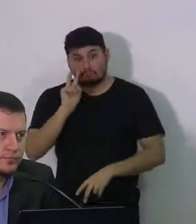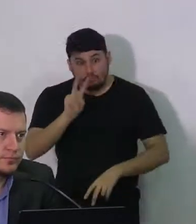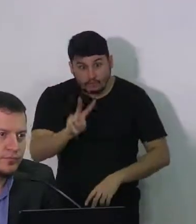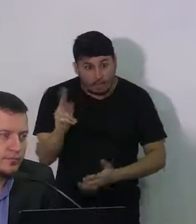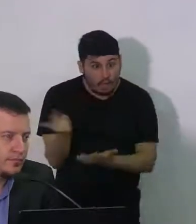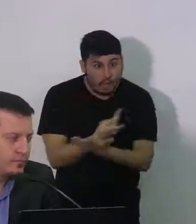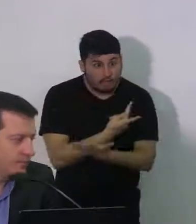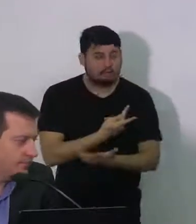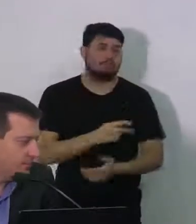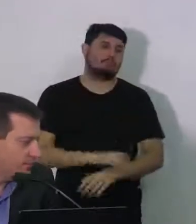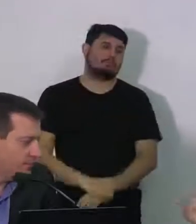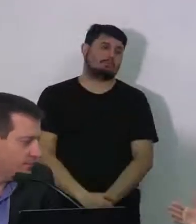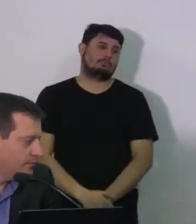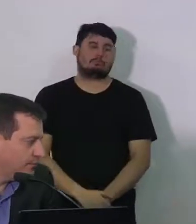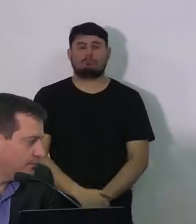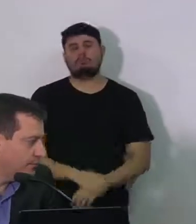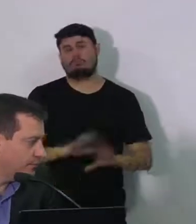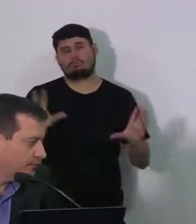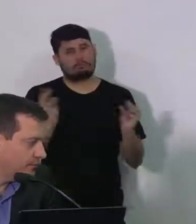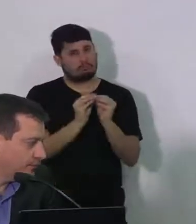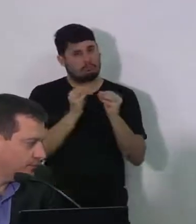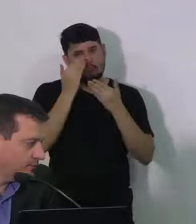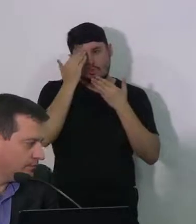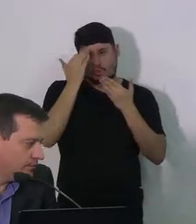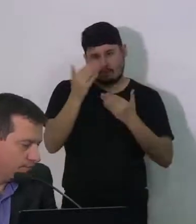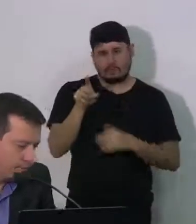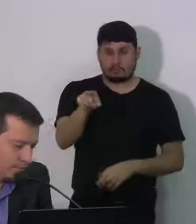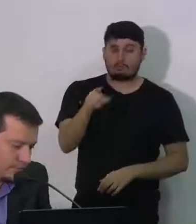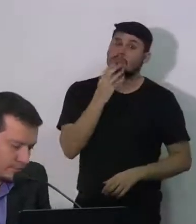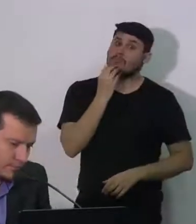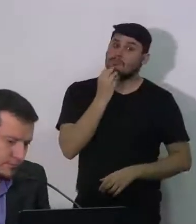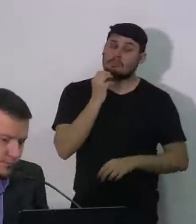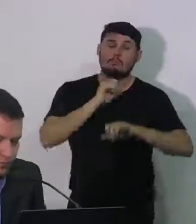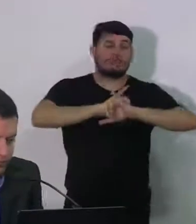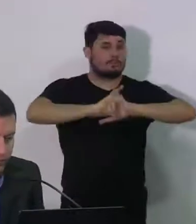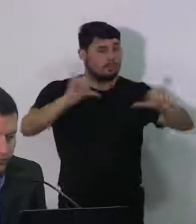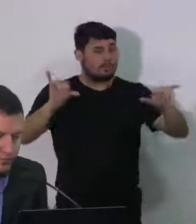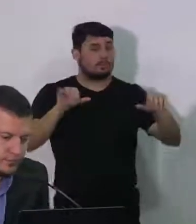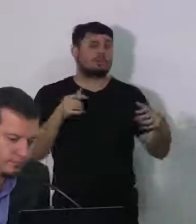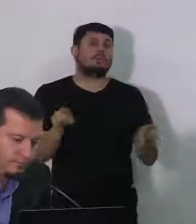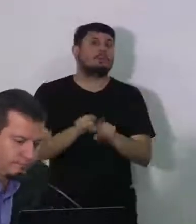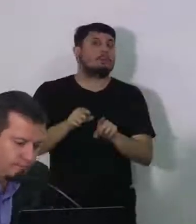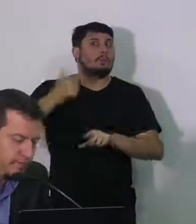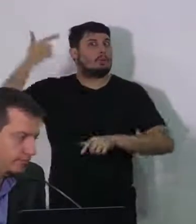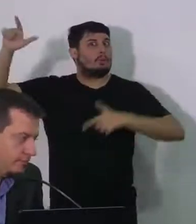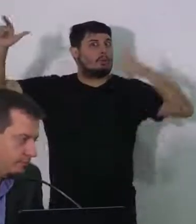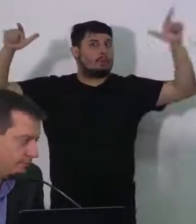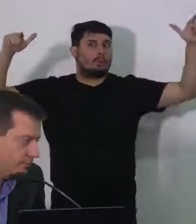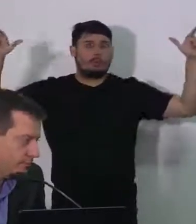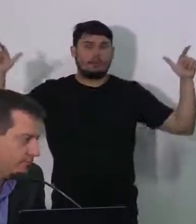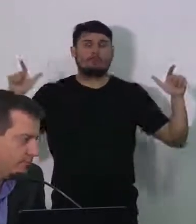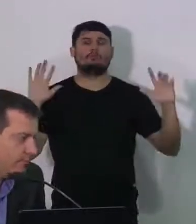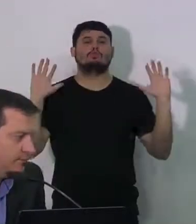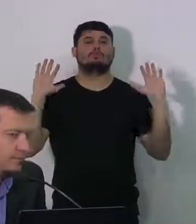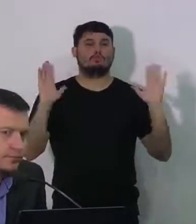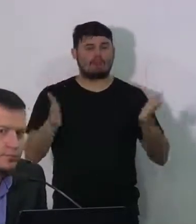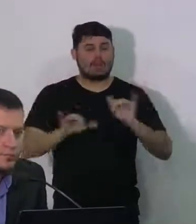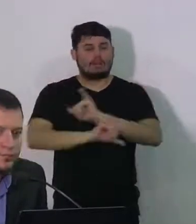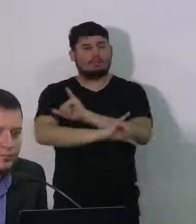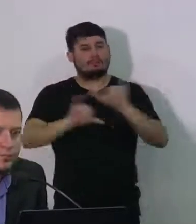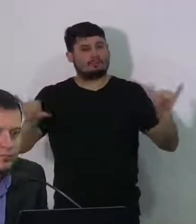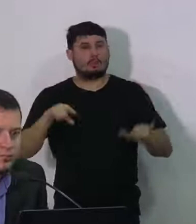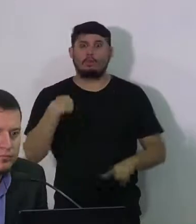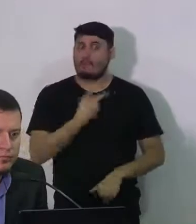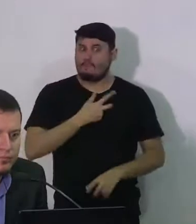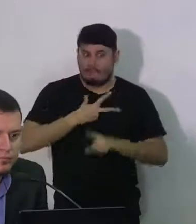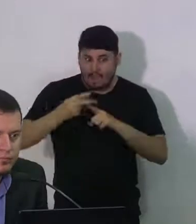é isso? muito obrigado acho que as palavras que Francisco traz e todos os alertas dizem que a gente não ganhou o jogo ainda muito pelo